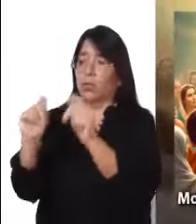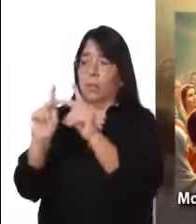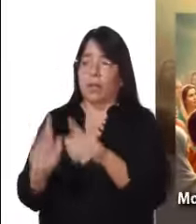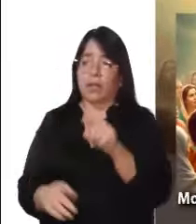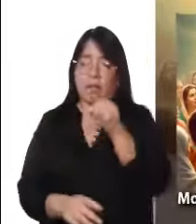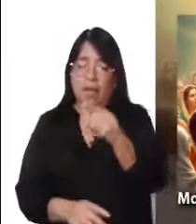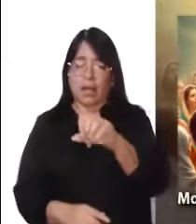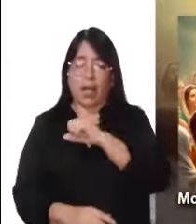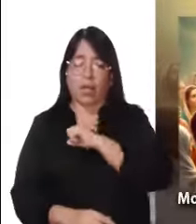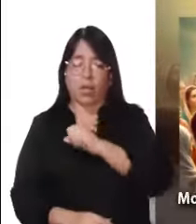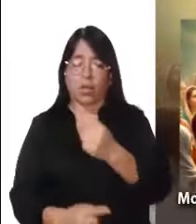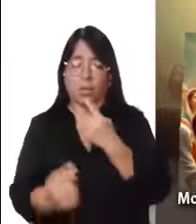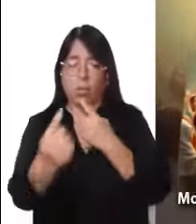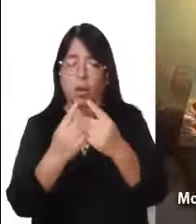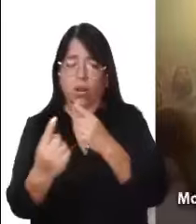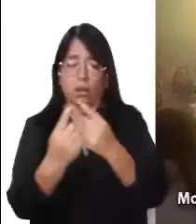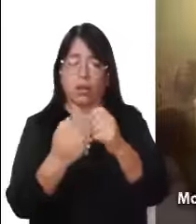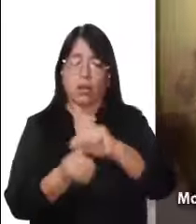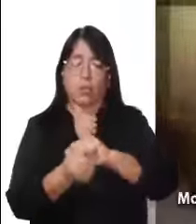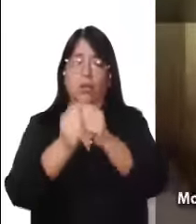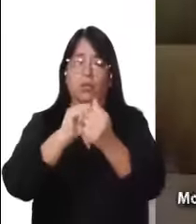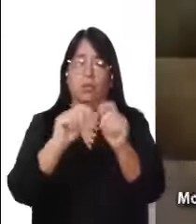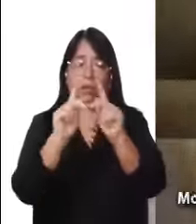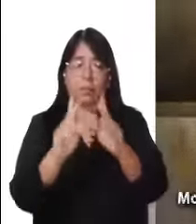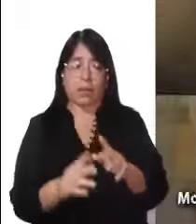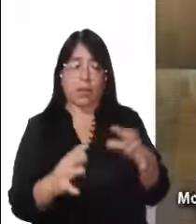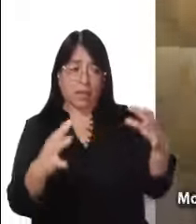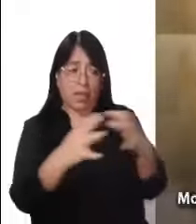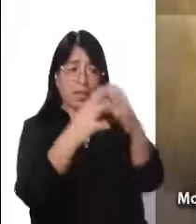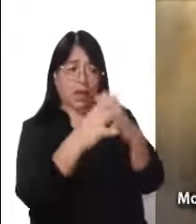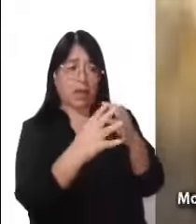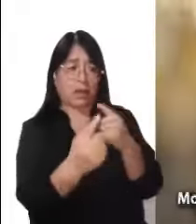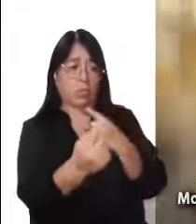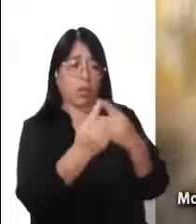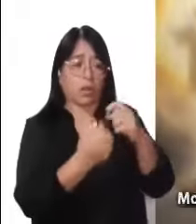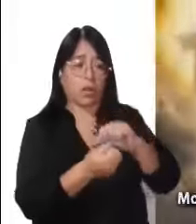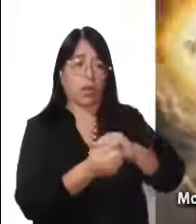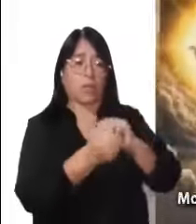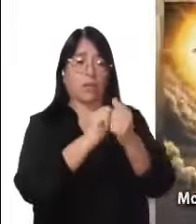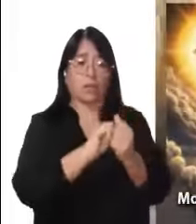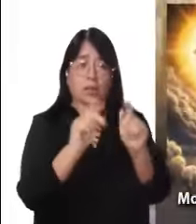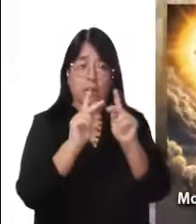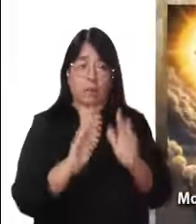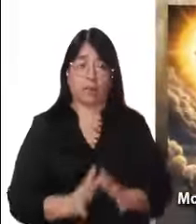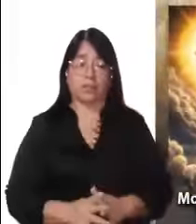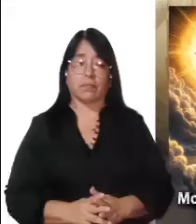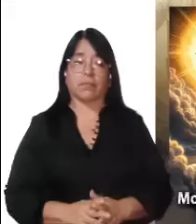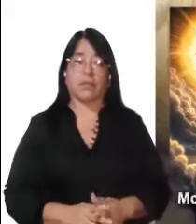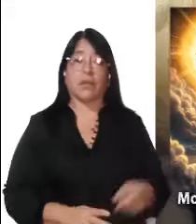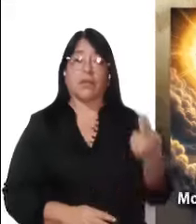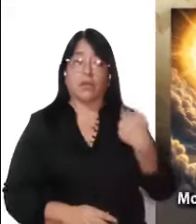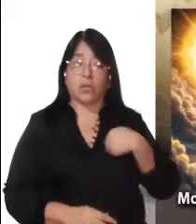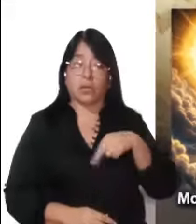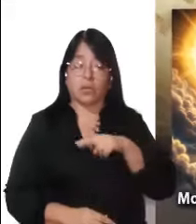paz donde hay guerra. Nuestra oración a San Francisco y el reto que nos deja